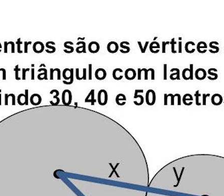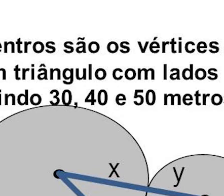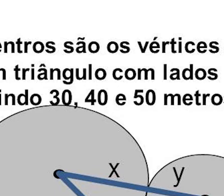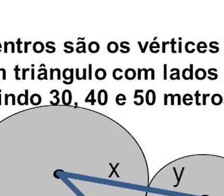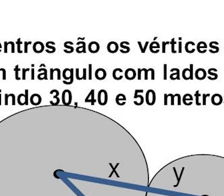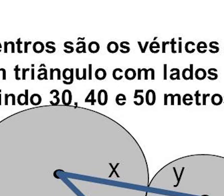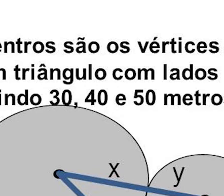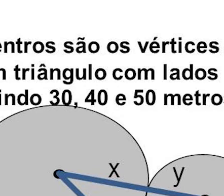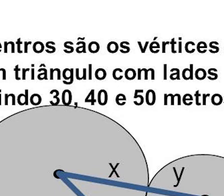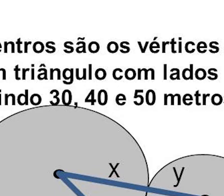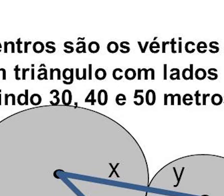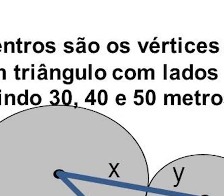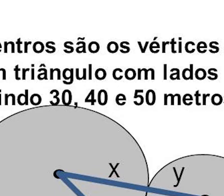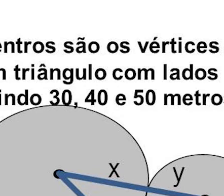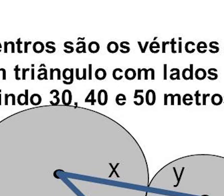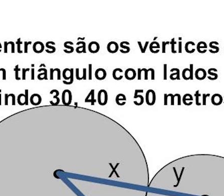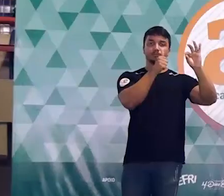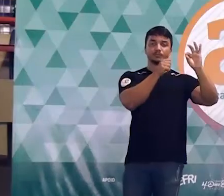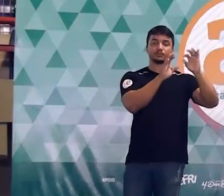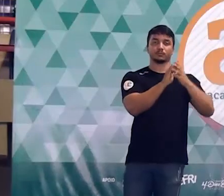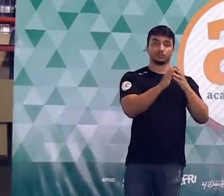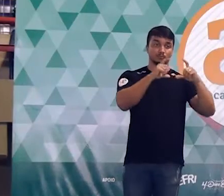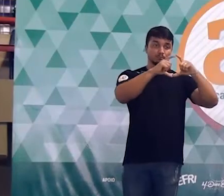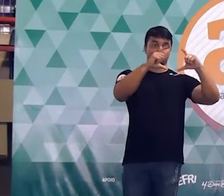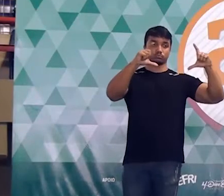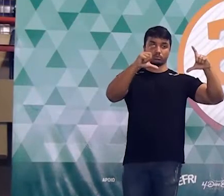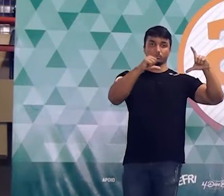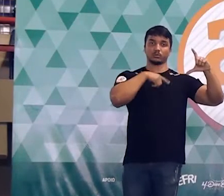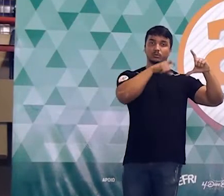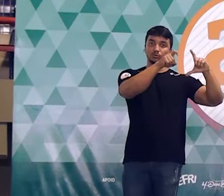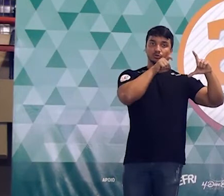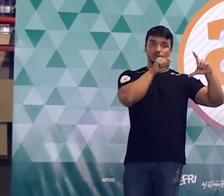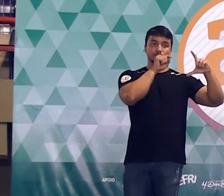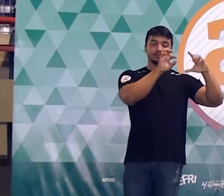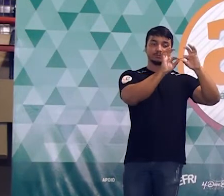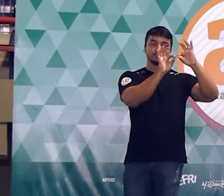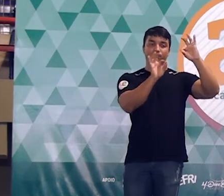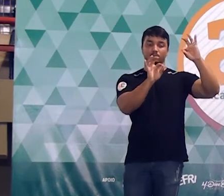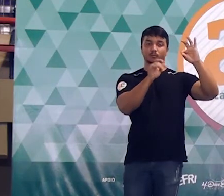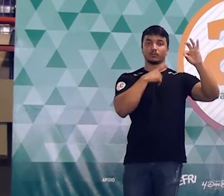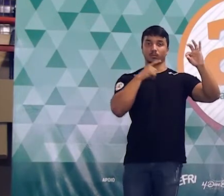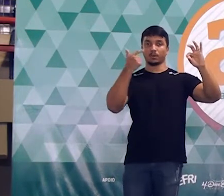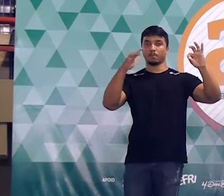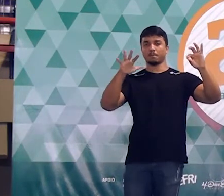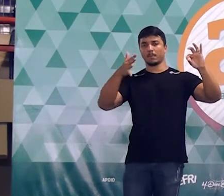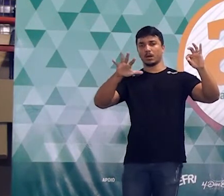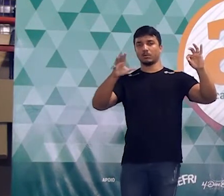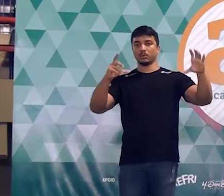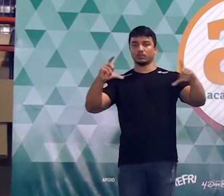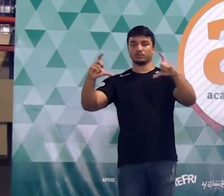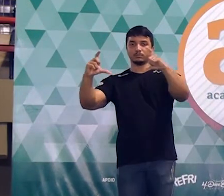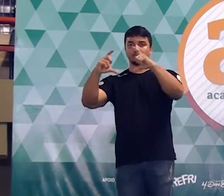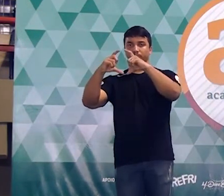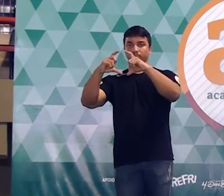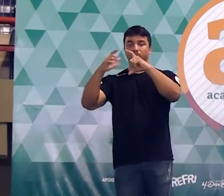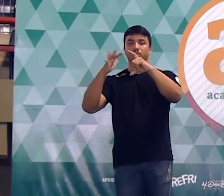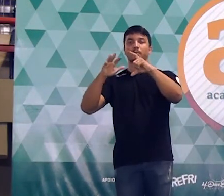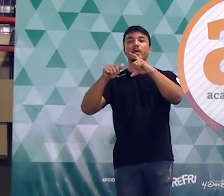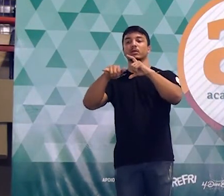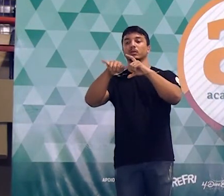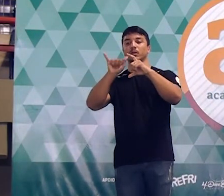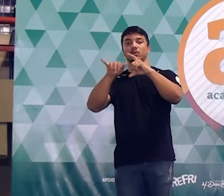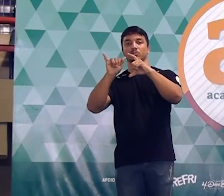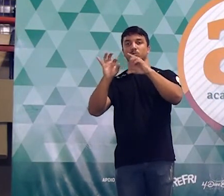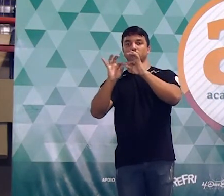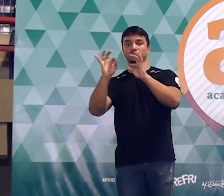círculo tá bom? então vou dizer que o círculo grande tem raio x vou dizer que o círculo intermediário tem raio y